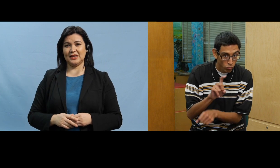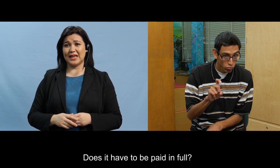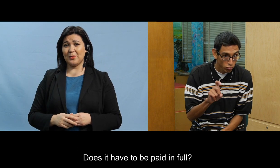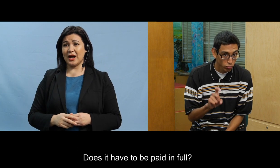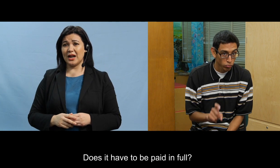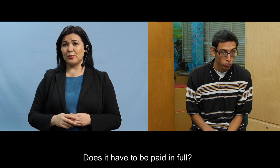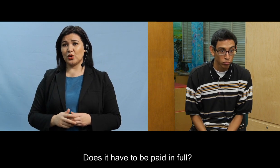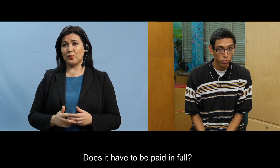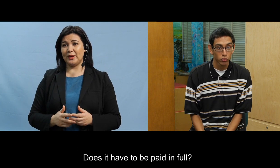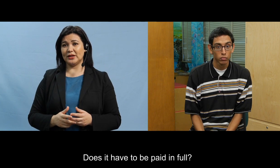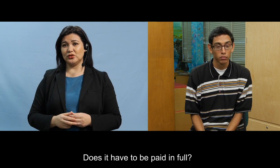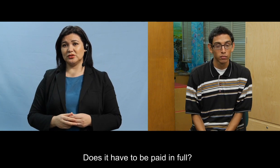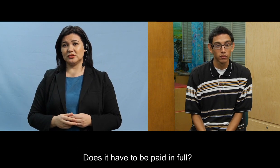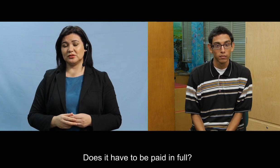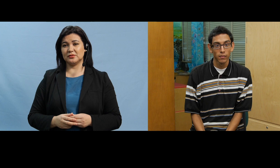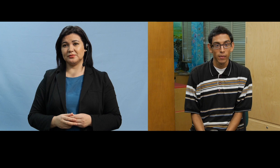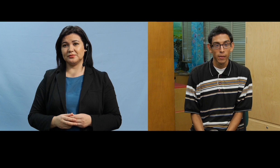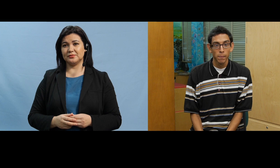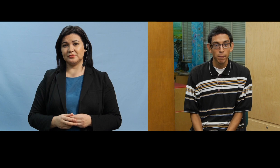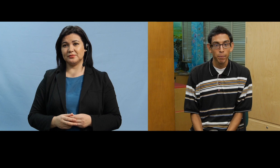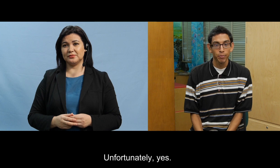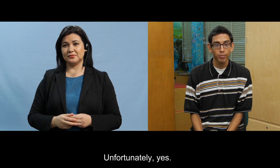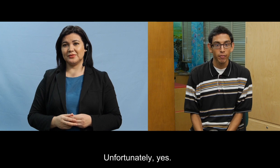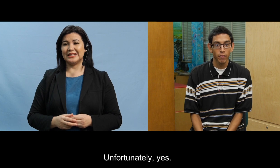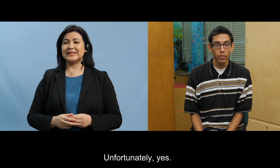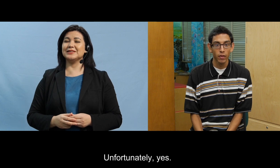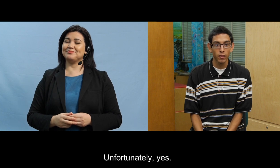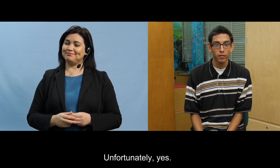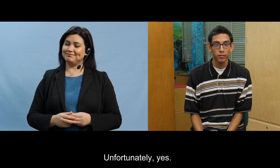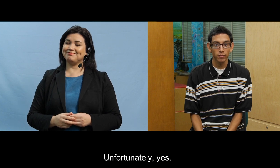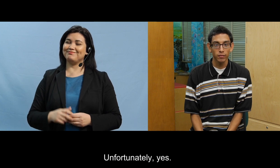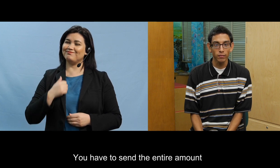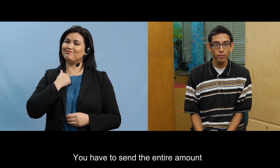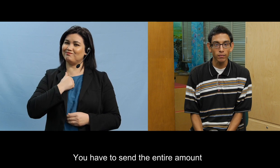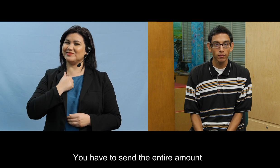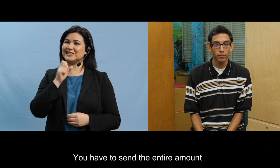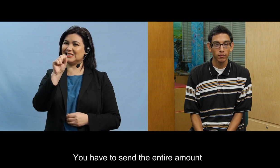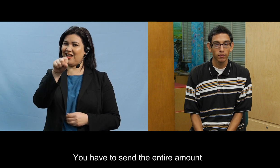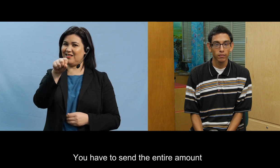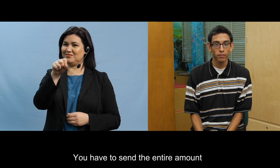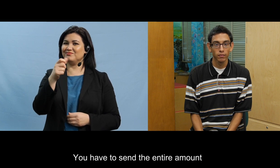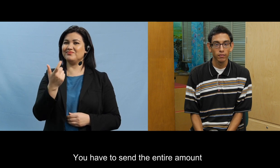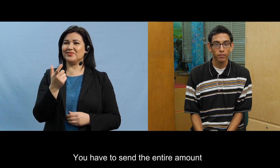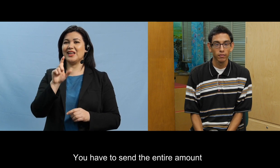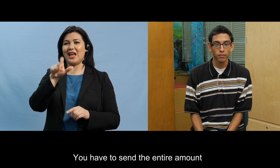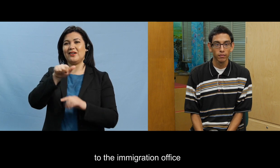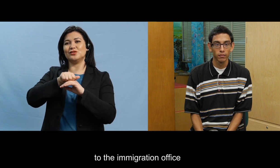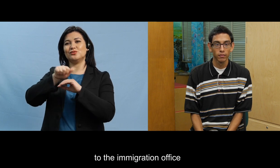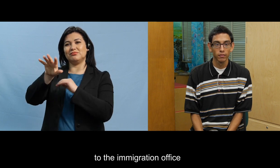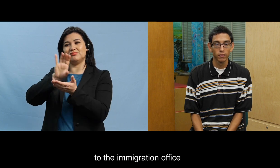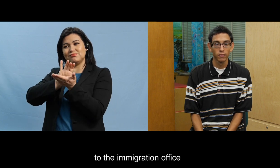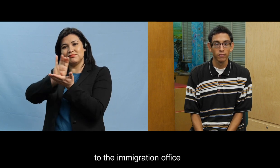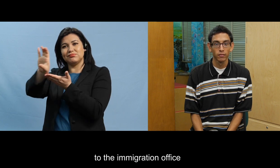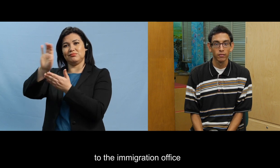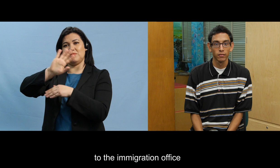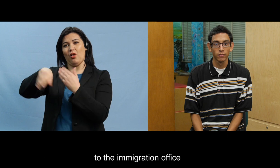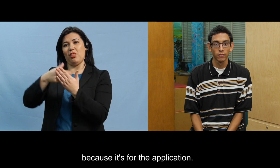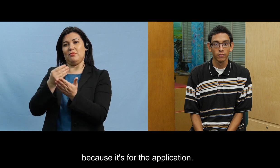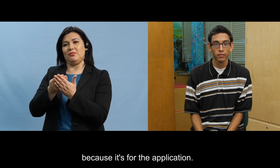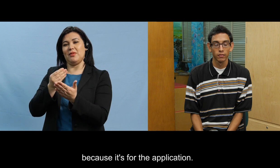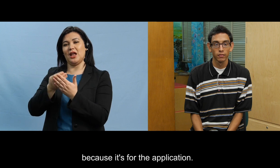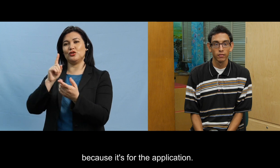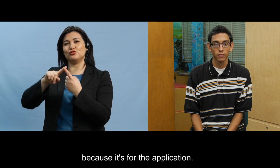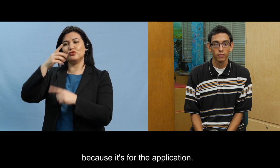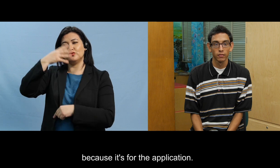y hay que pagarla por completo desafortunadamente si tienes que mandar todo el dinero a la oficina de migración